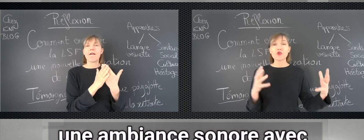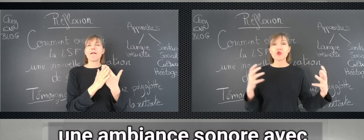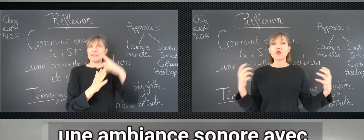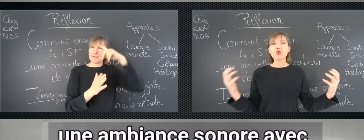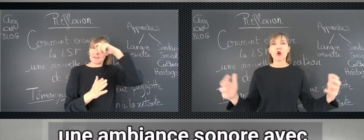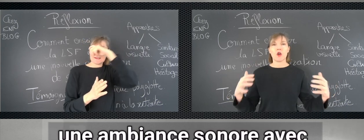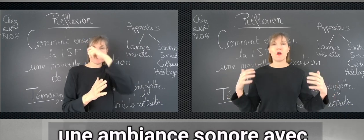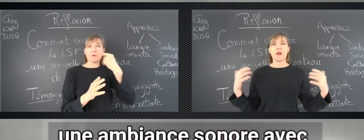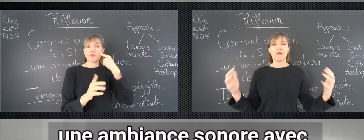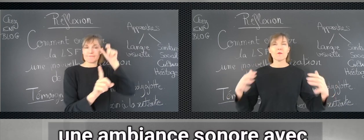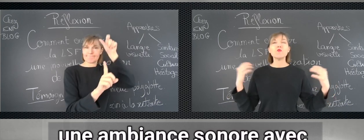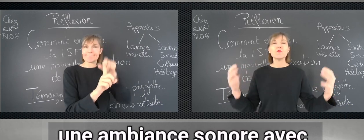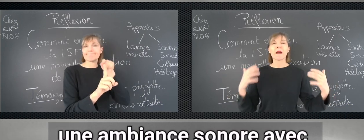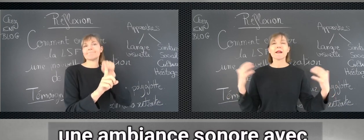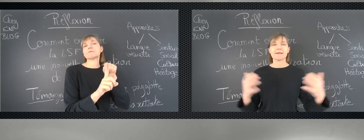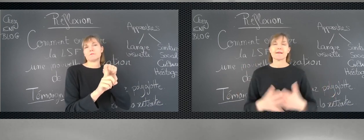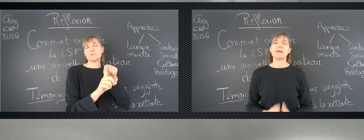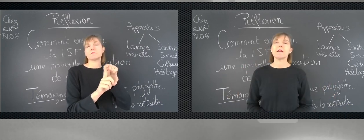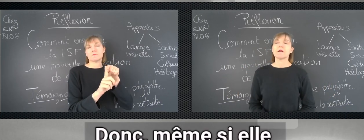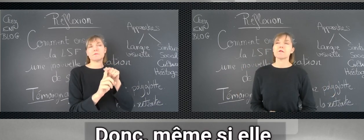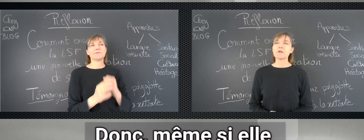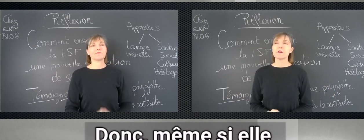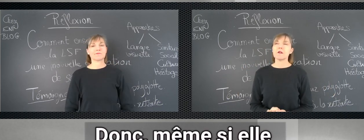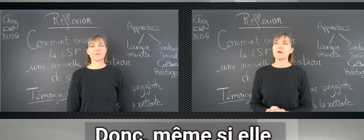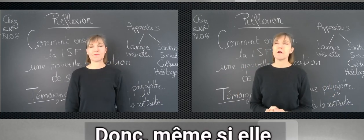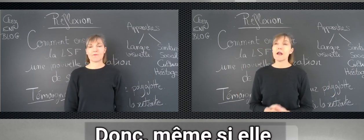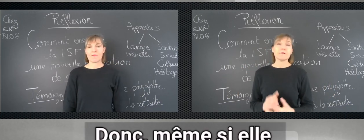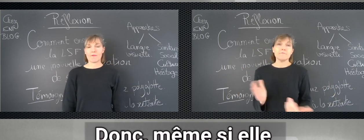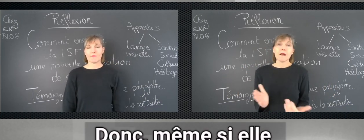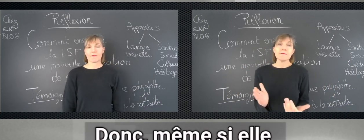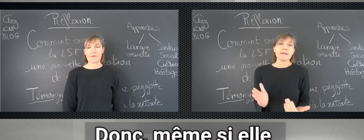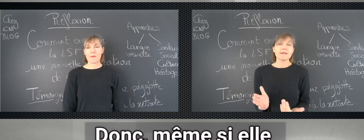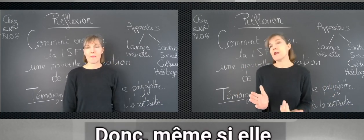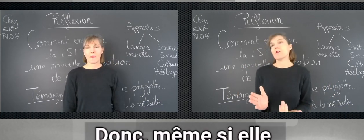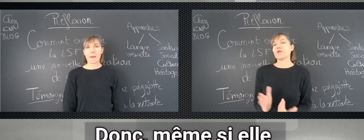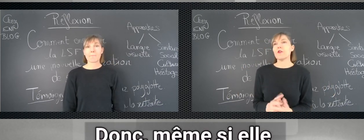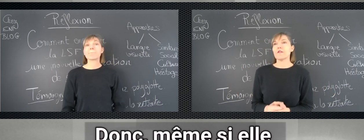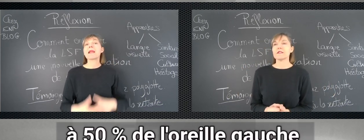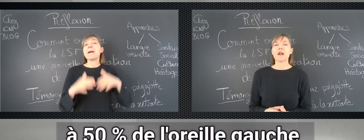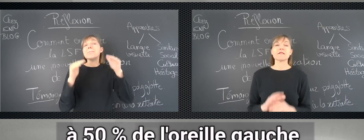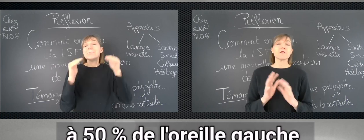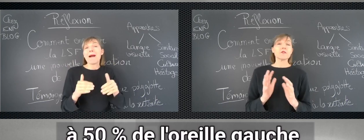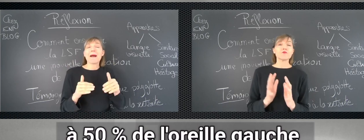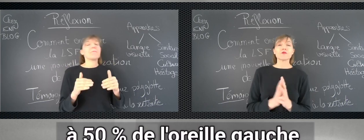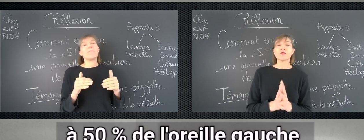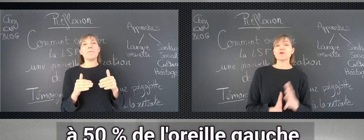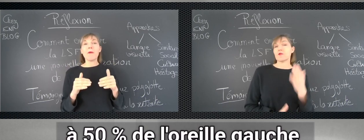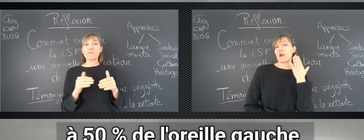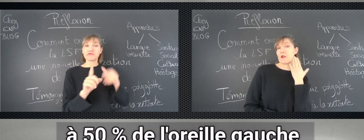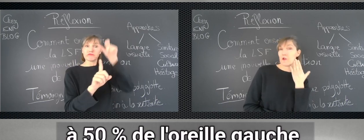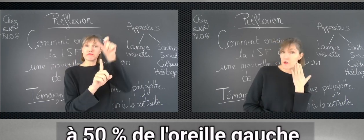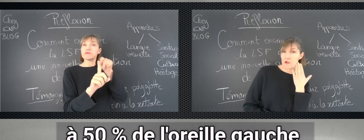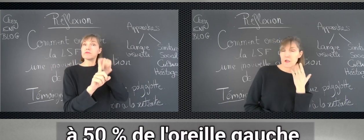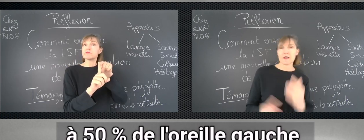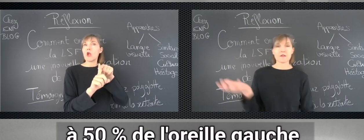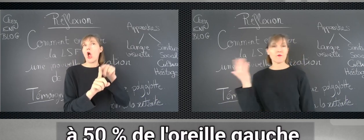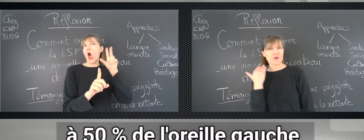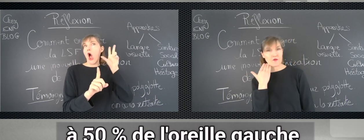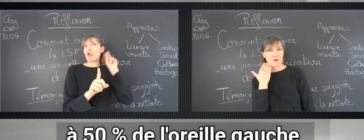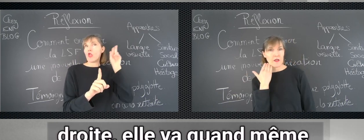sonore, avec beaucoup de parasites. Donc, même si elle entend, on va dire, à 50% de l'oreille gauche et à 100% de l'oreille